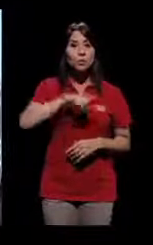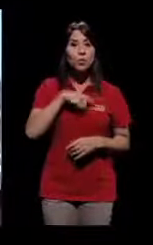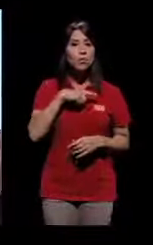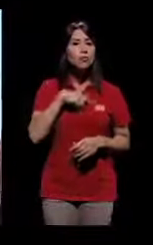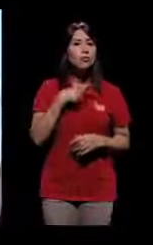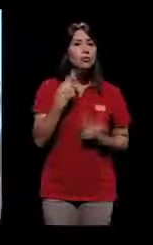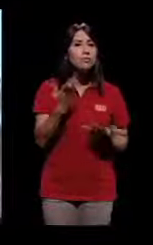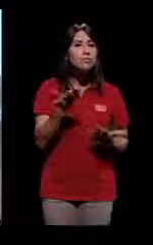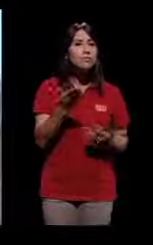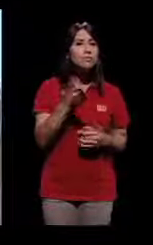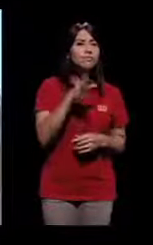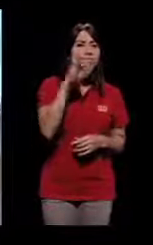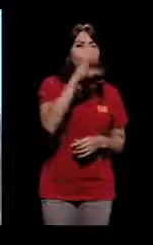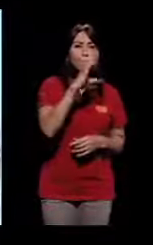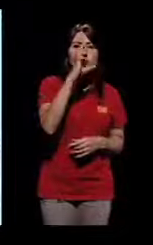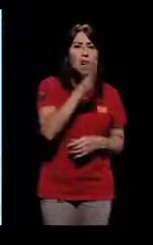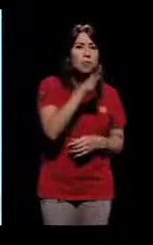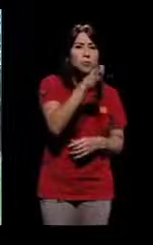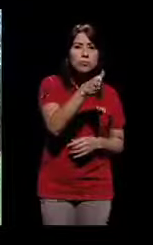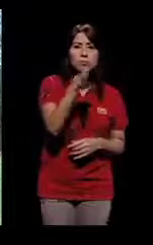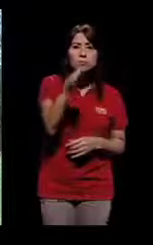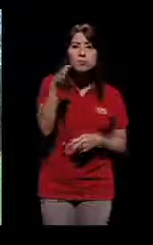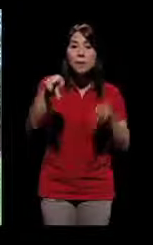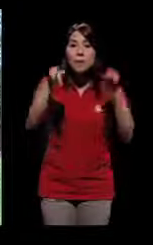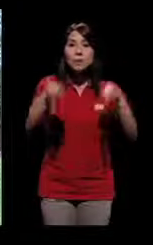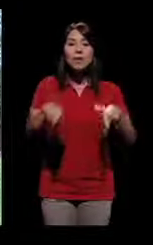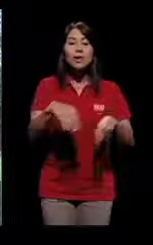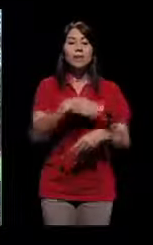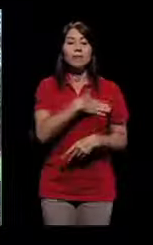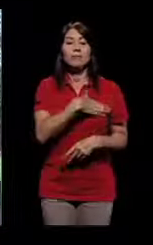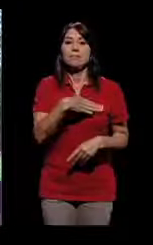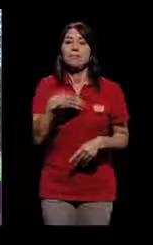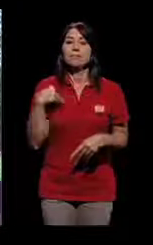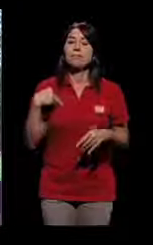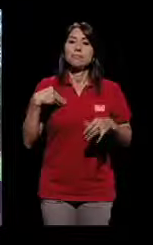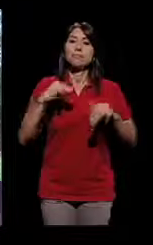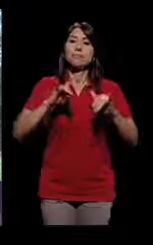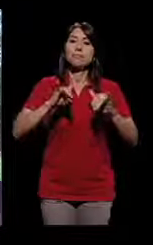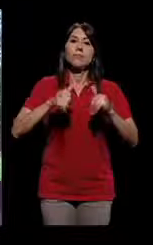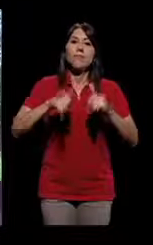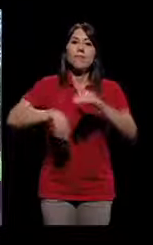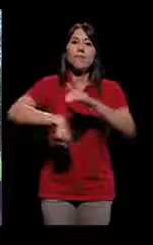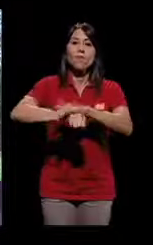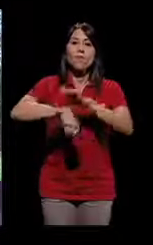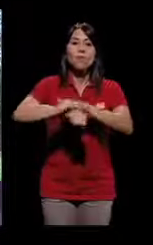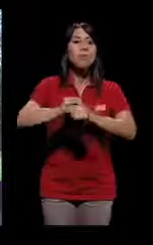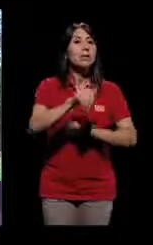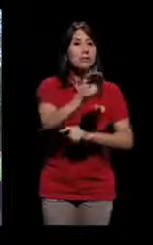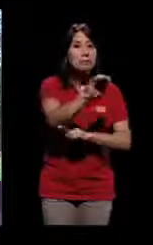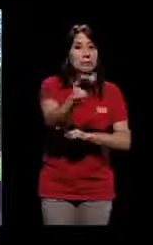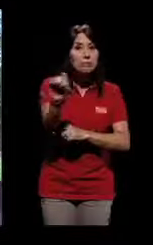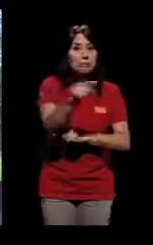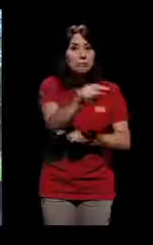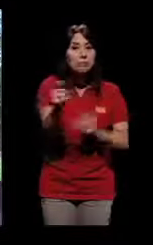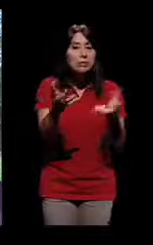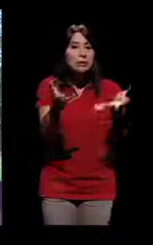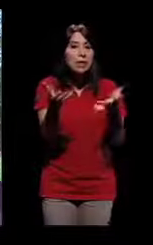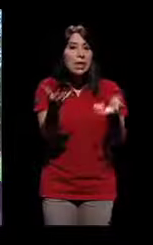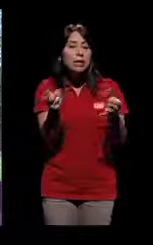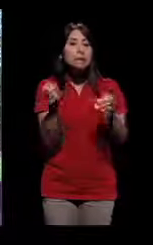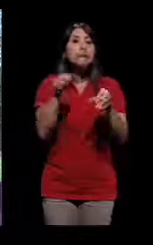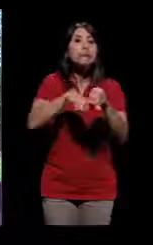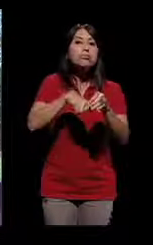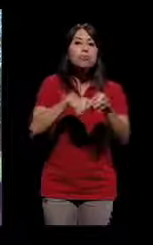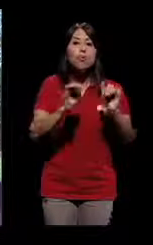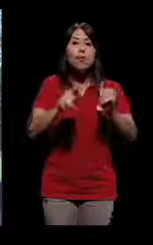equipo de fútbol de Costa Rica. Fuimos, digamos, buscando a personas que les gustara el deporte,